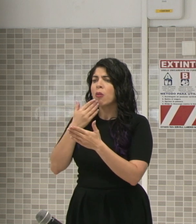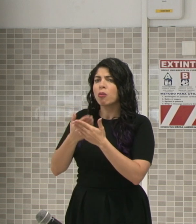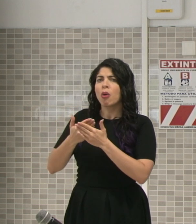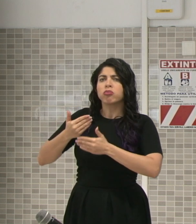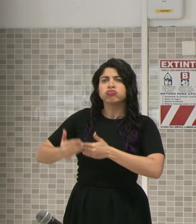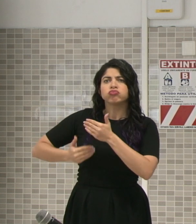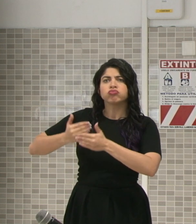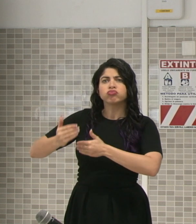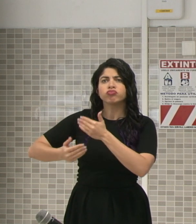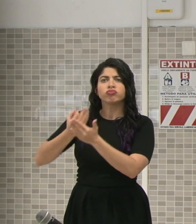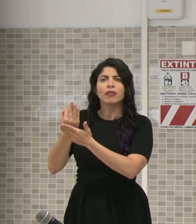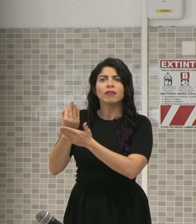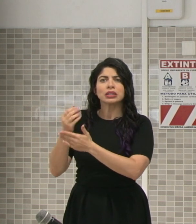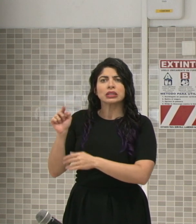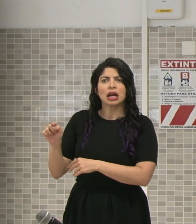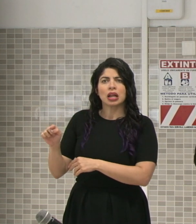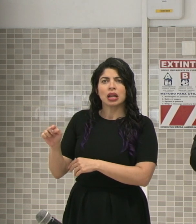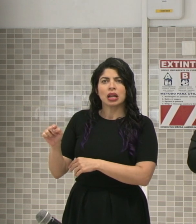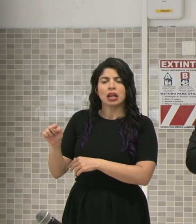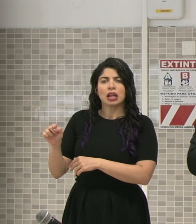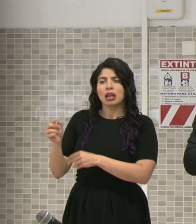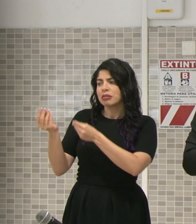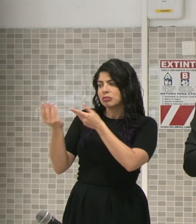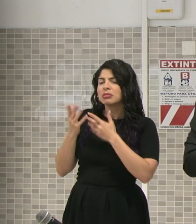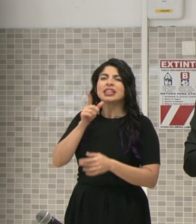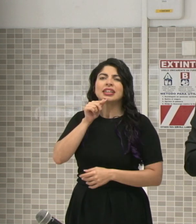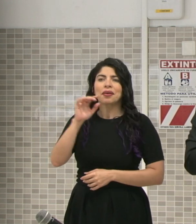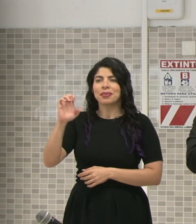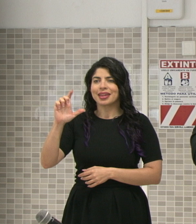fiscal, que me comparte don Elian.